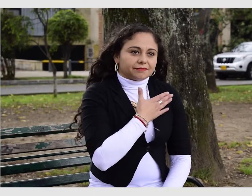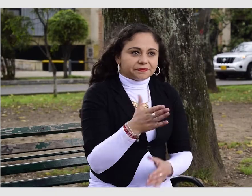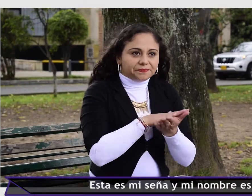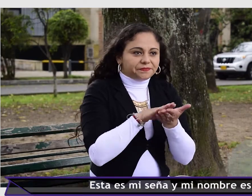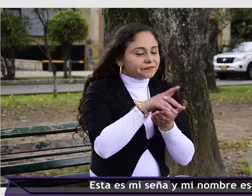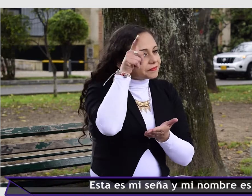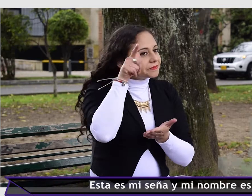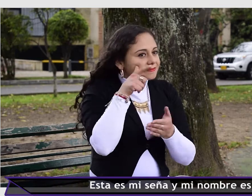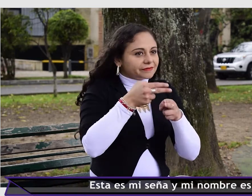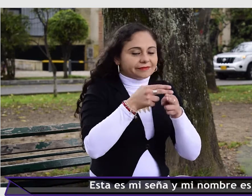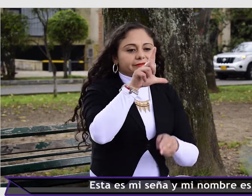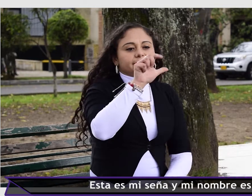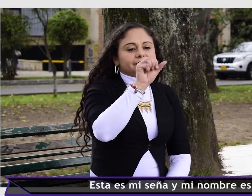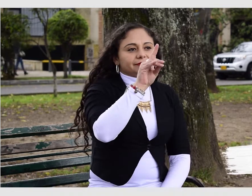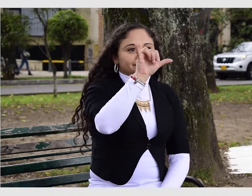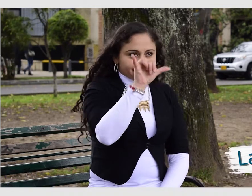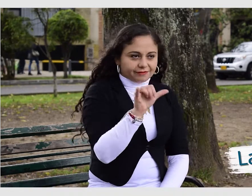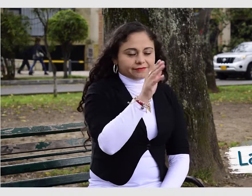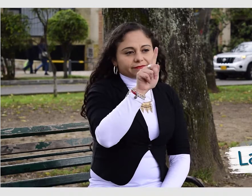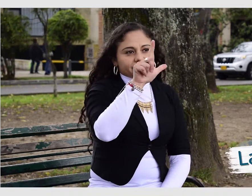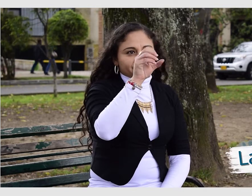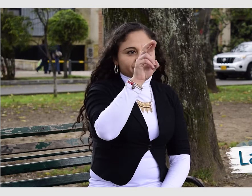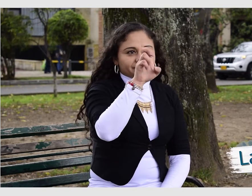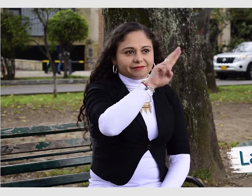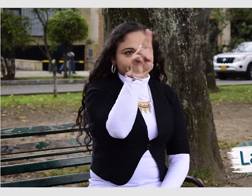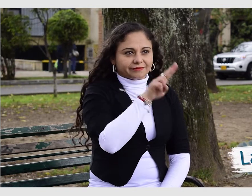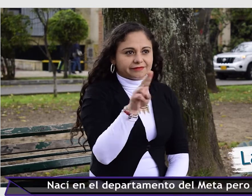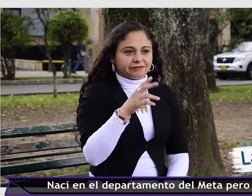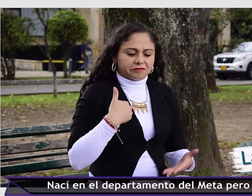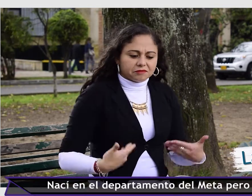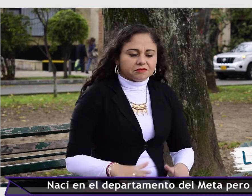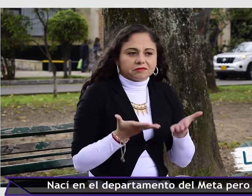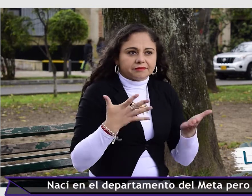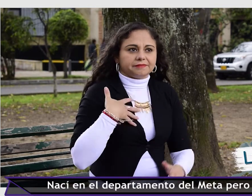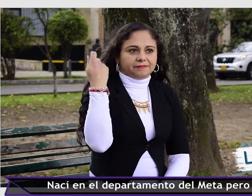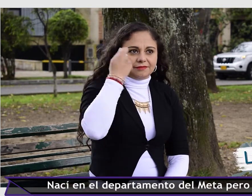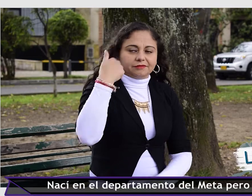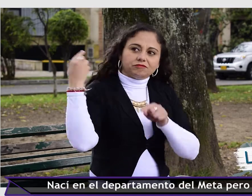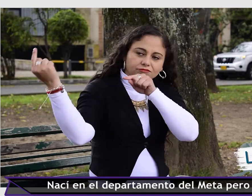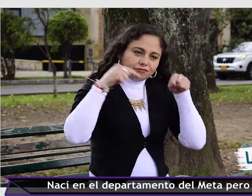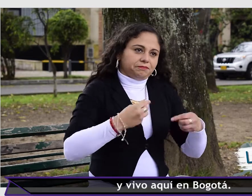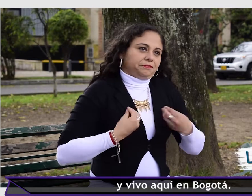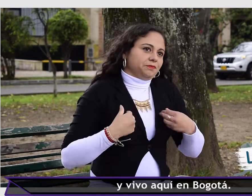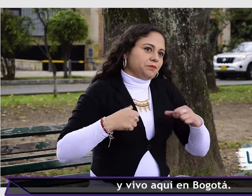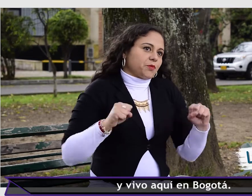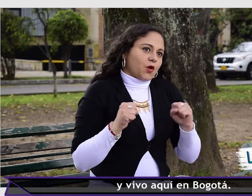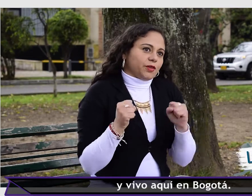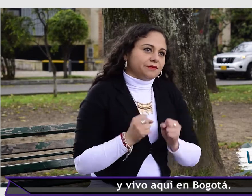Esta es mi seña y mi nombre es Lady Flores. Nací en el departamento del Meta, pero me mudé y vivo aquí